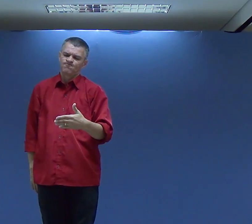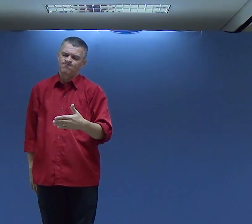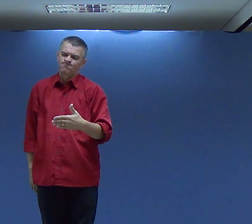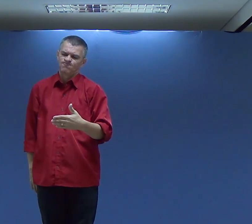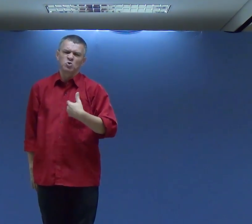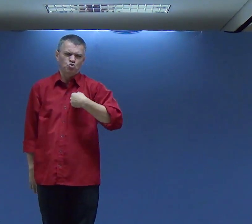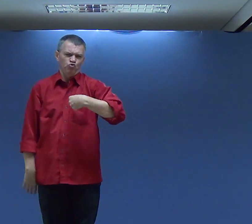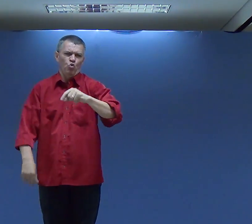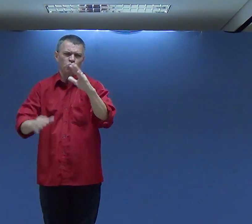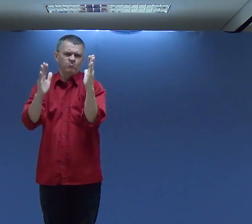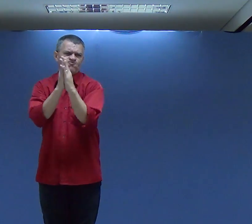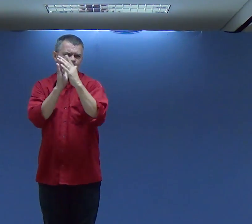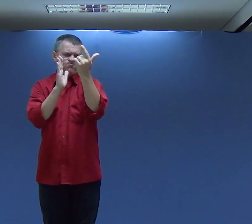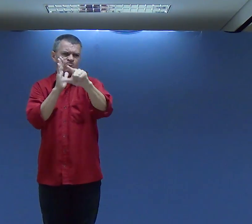Fiquei ali